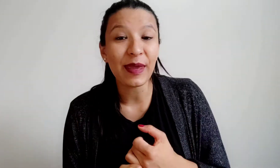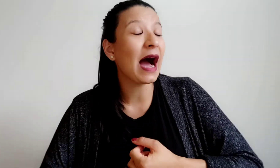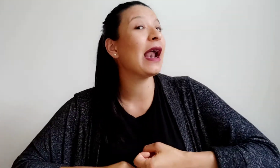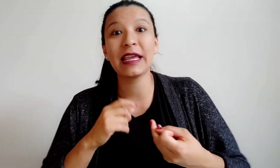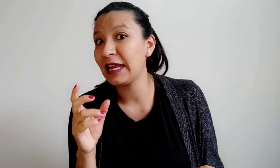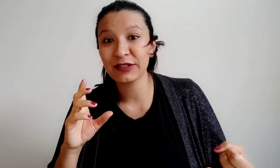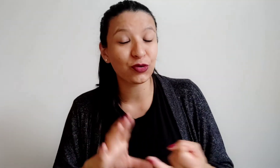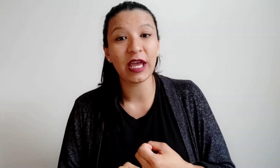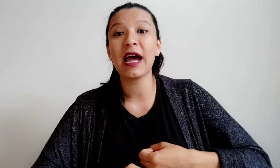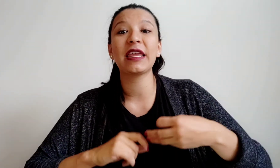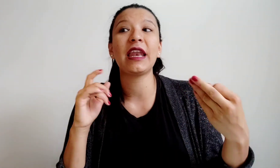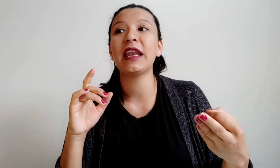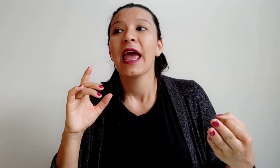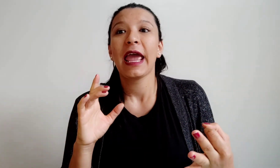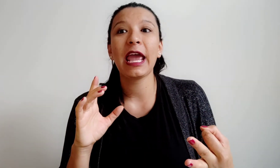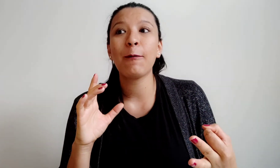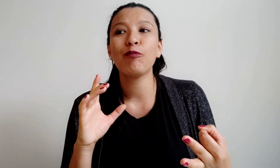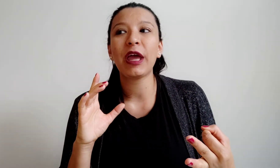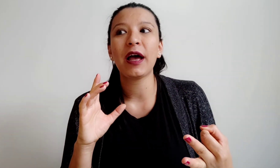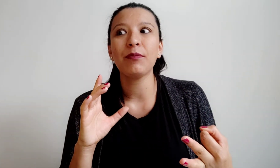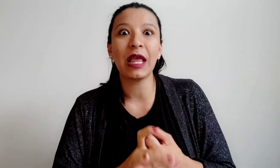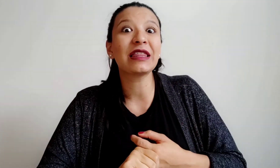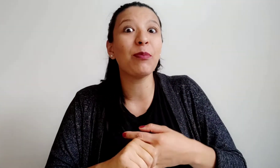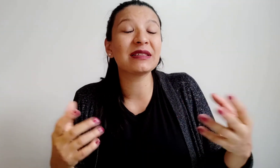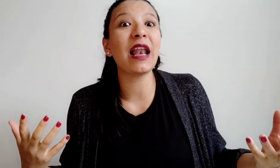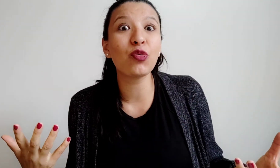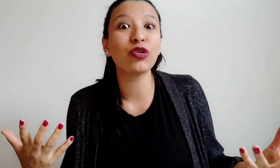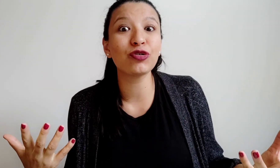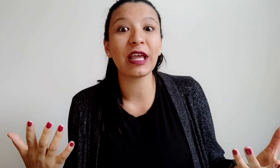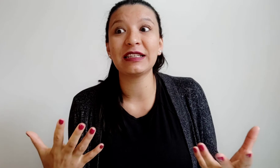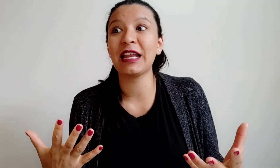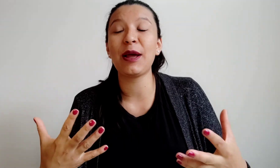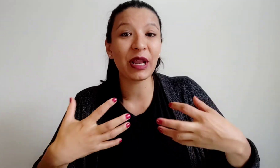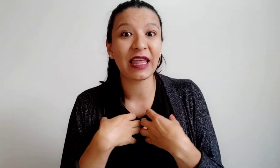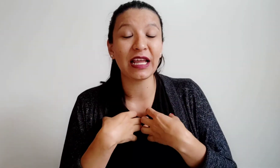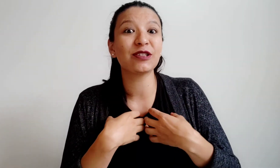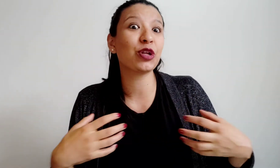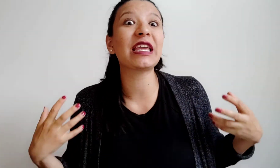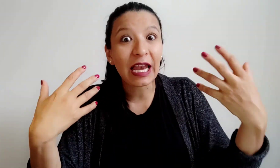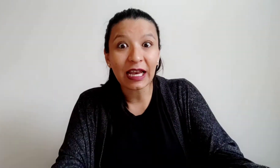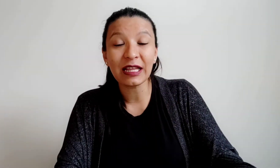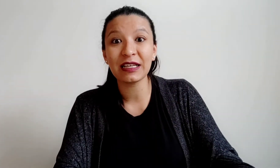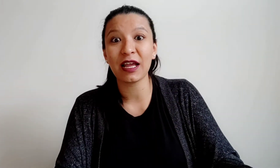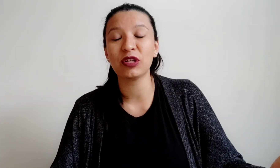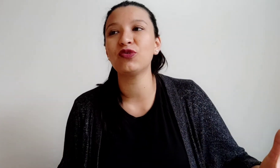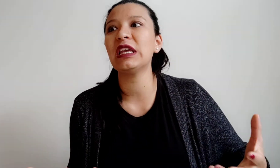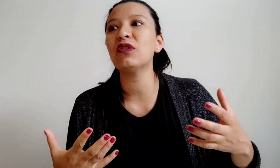viajar? ¿Quieren estudiar? ¿Quieren...? Tal vez algunos de ustedes quieren aprender inglés porque quieren enseñarlo a sus hijos.